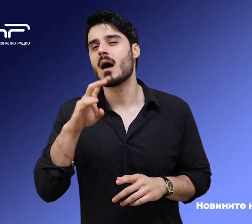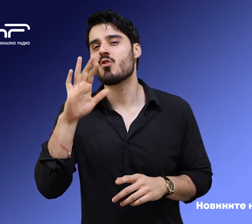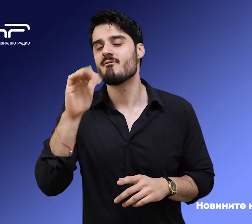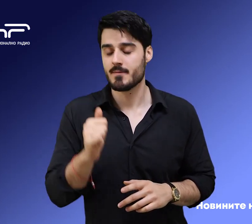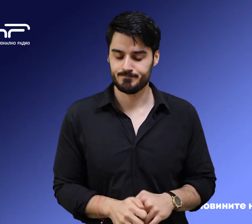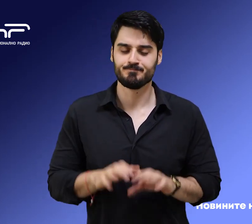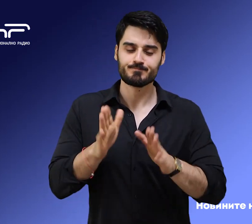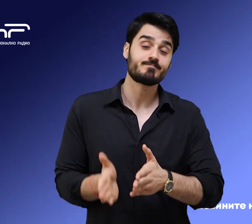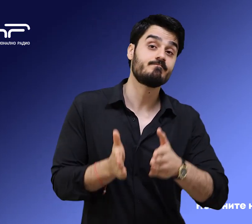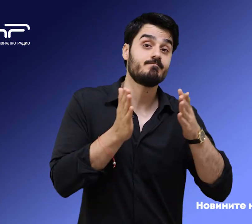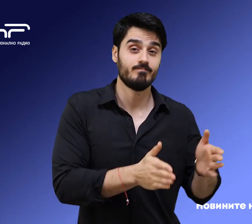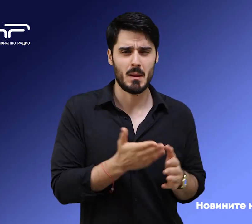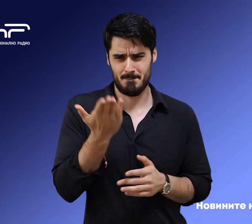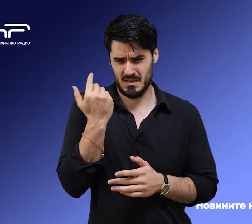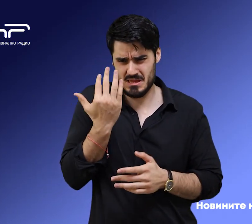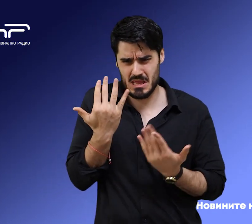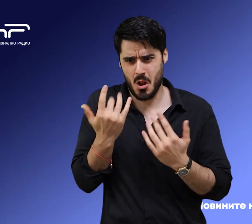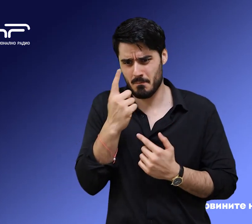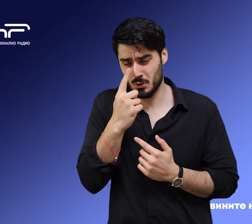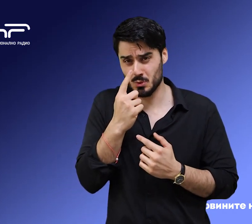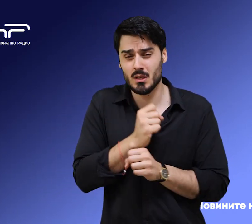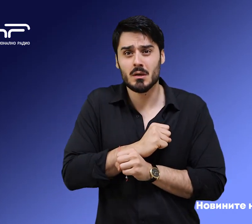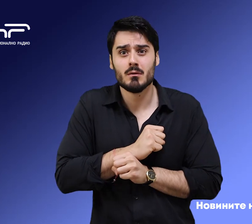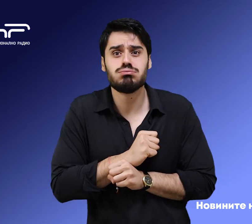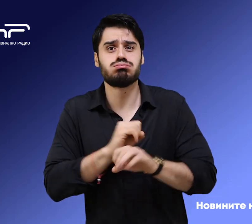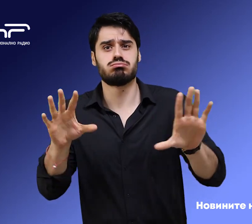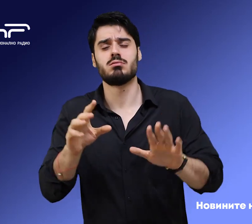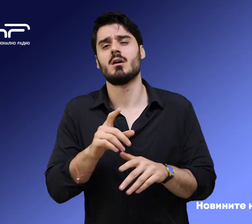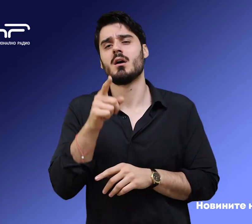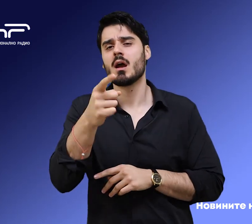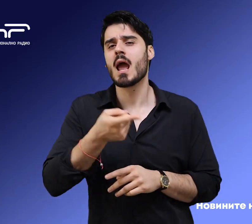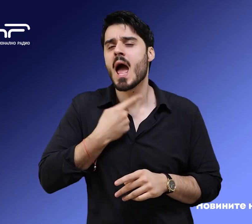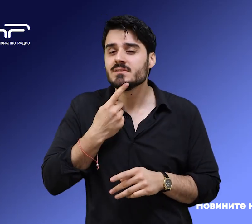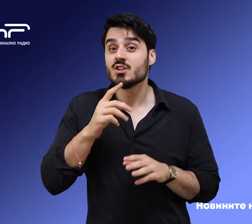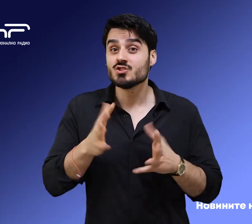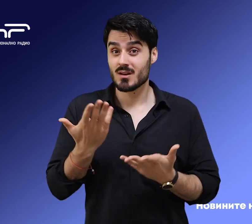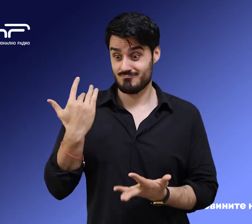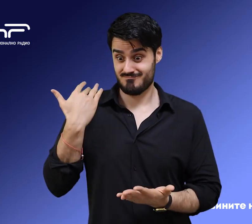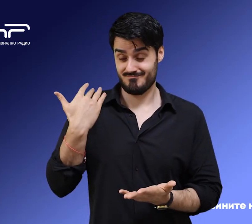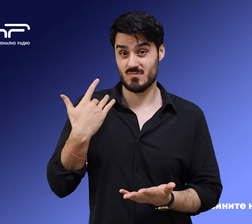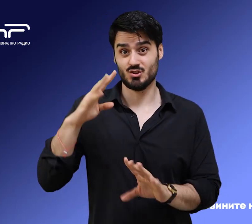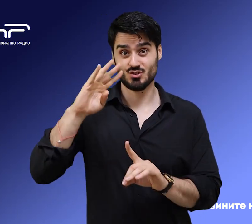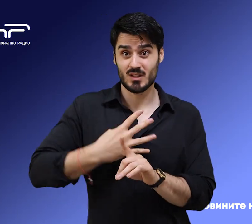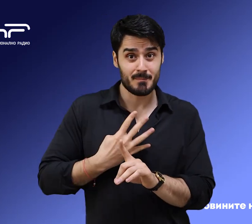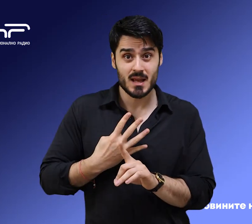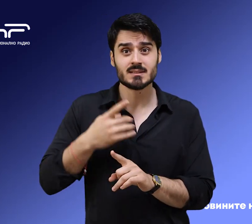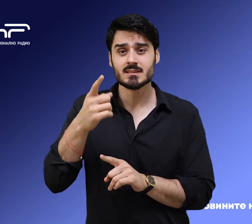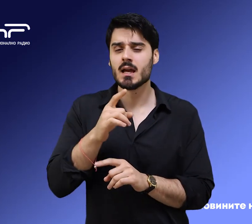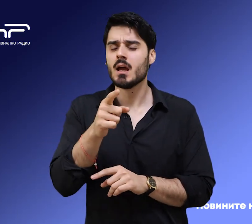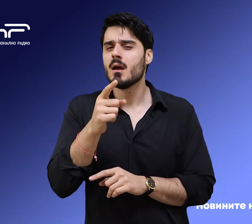преди минути ръководството на Народния театър Иван Вазов разпространи позиция, в която се заявява, че през последните 4 месеца институцията е била